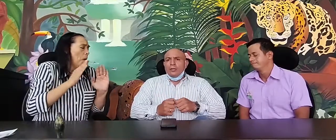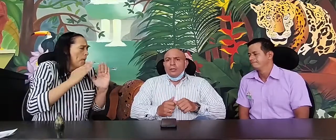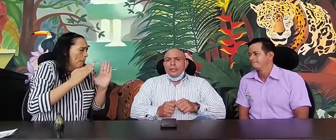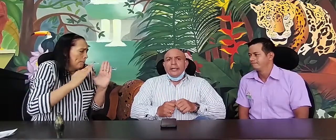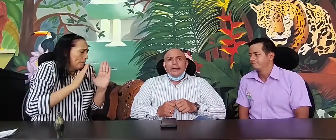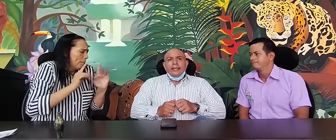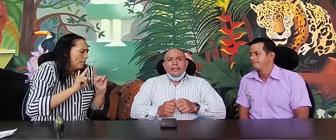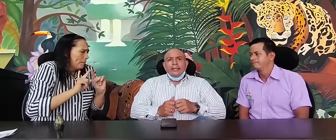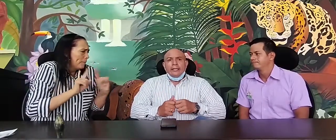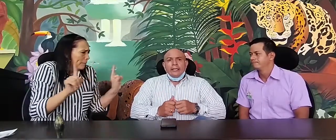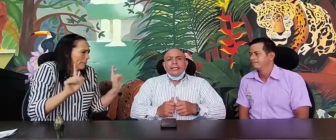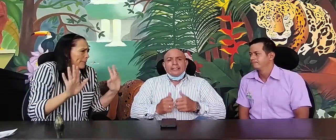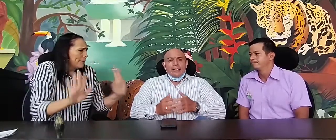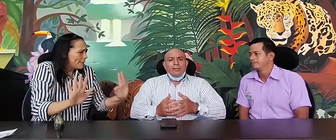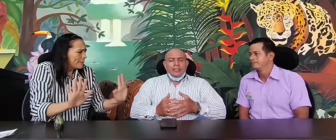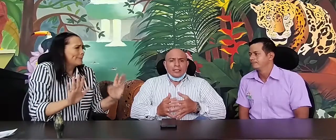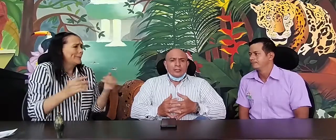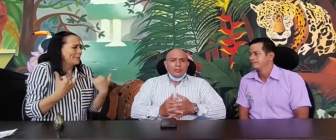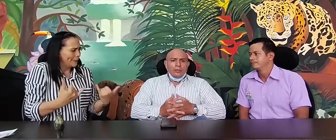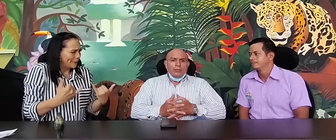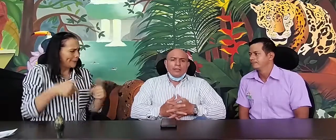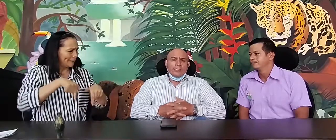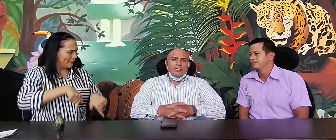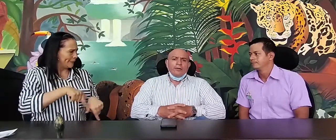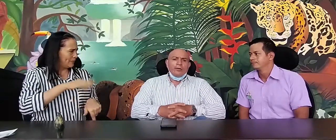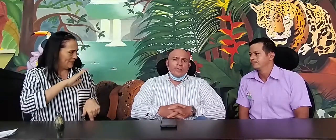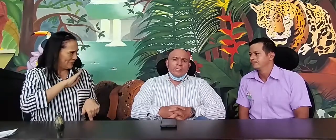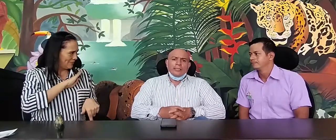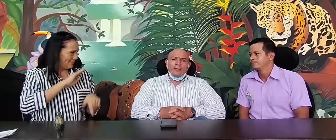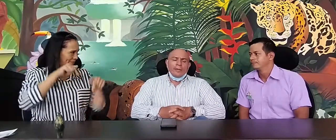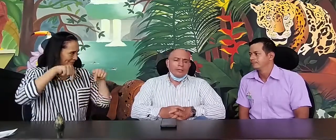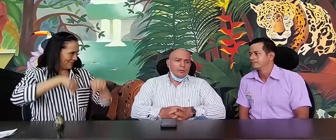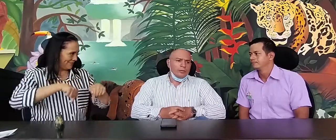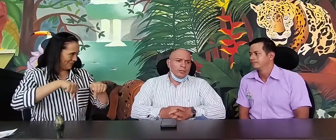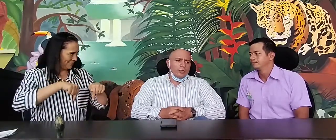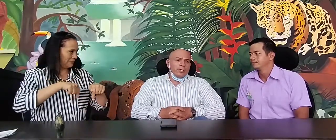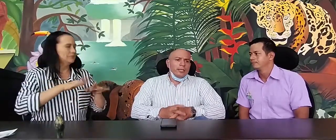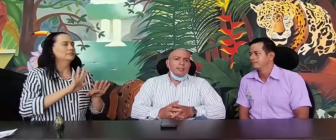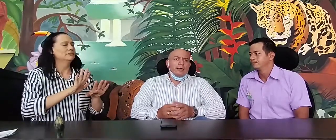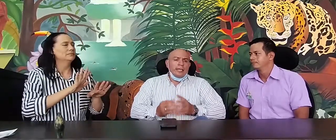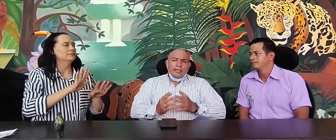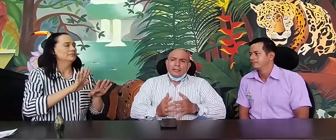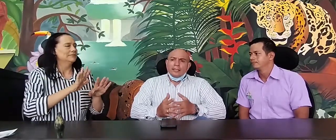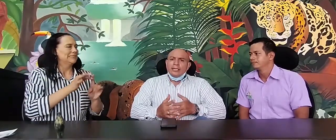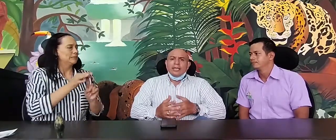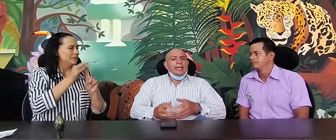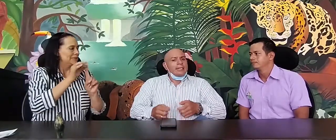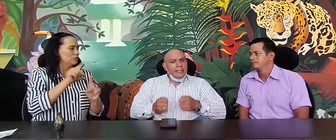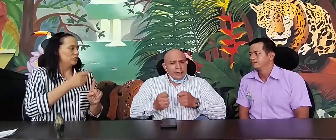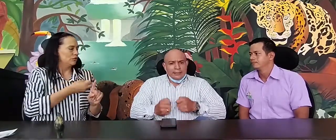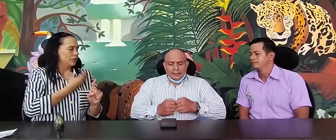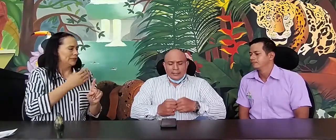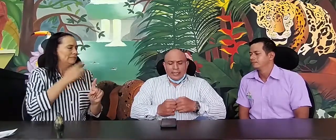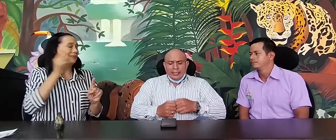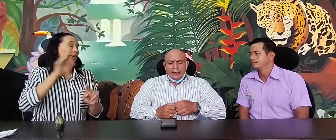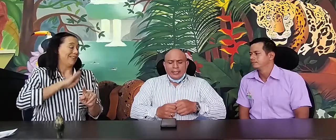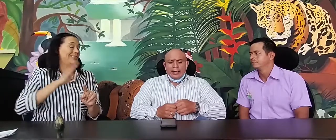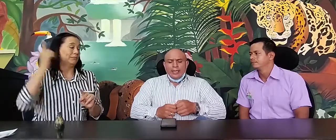en esta administración florencia y de diversidad para todos, la idea del alcalde es darle la